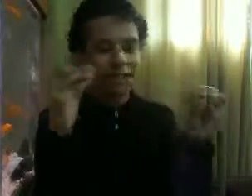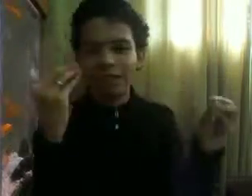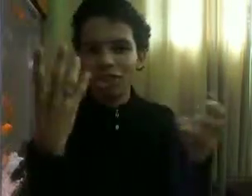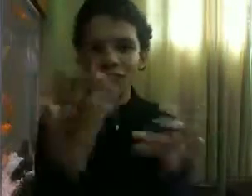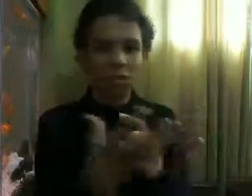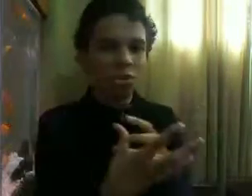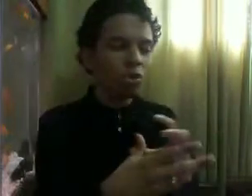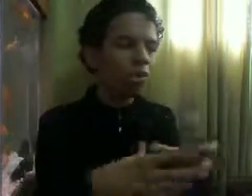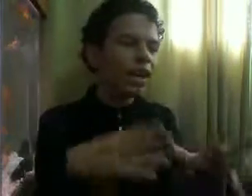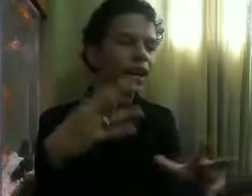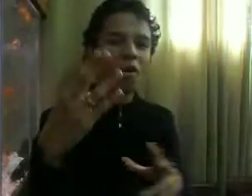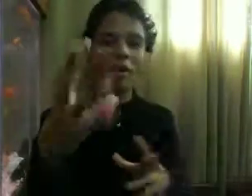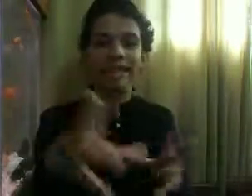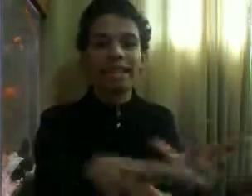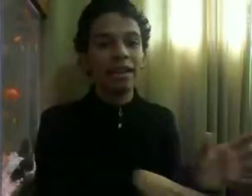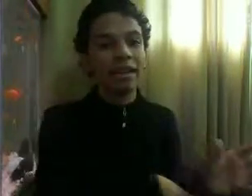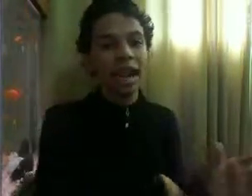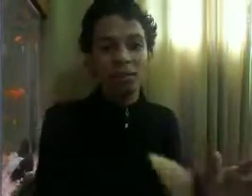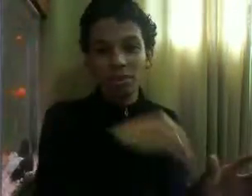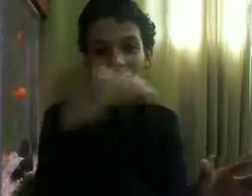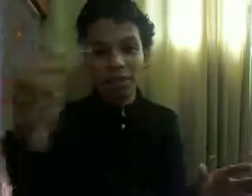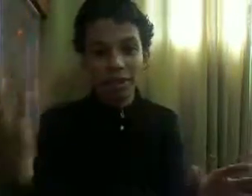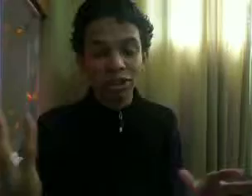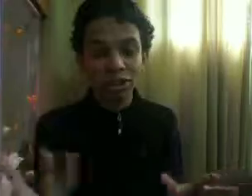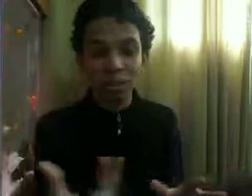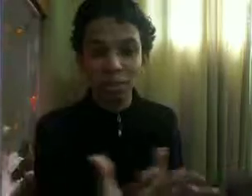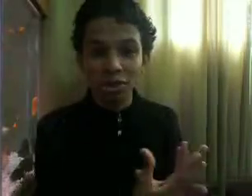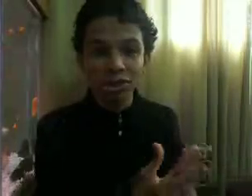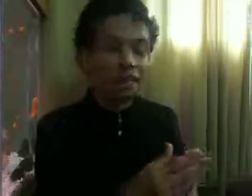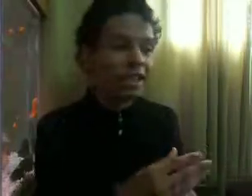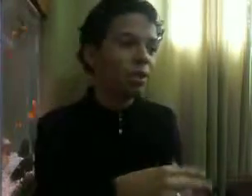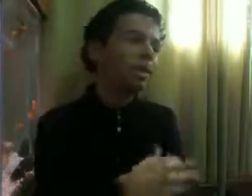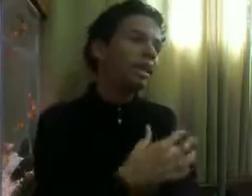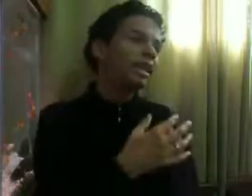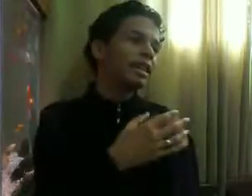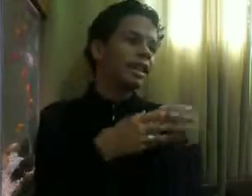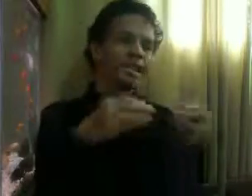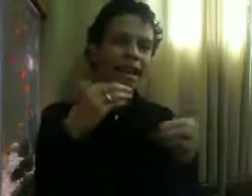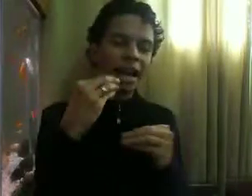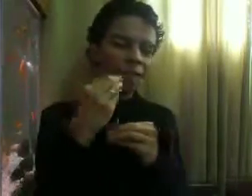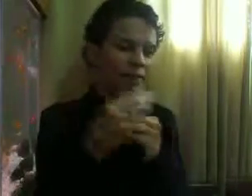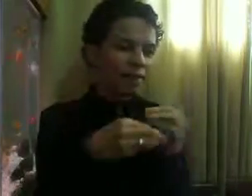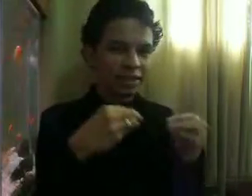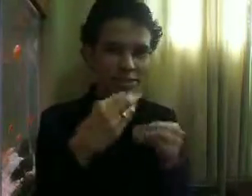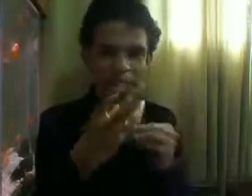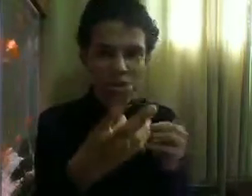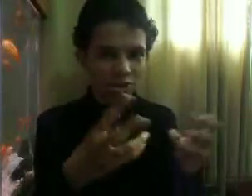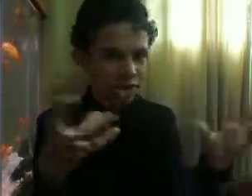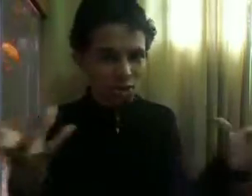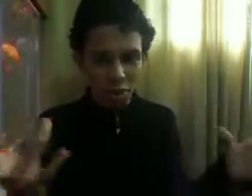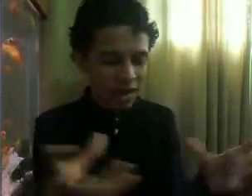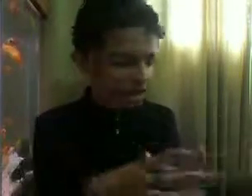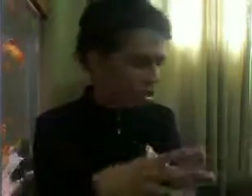Investigar tudo E ela começa A voltar frequentemente Pro Rio de Janeiro E eles acabam Se afastando sexualmente